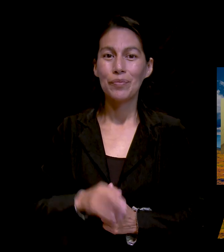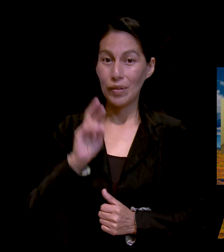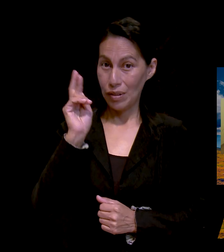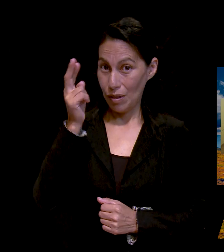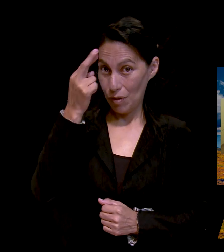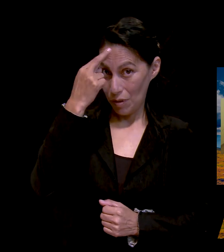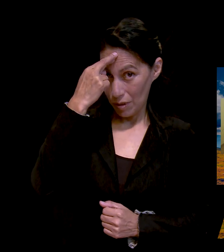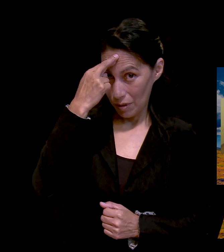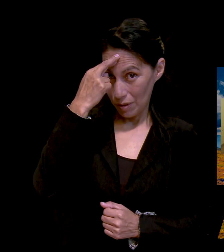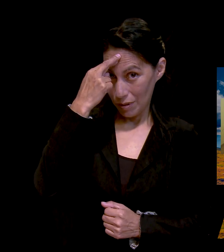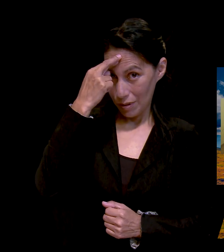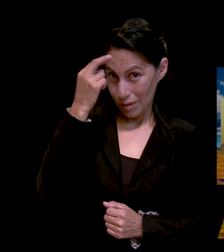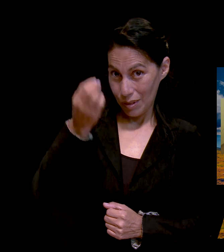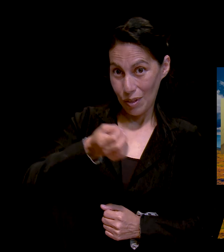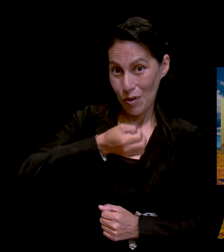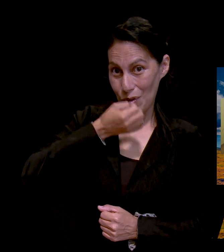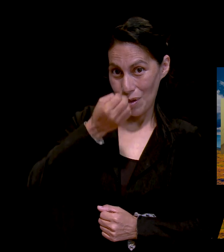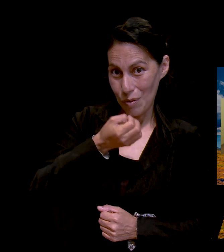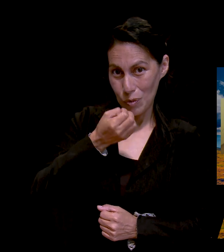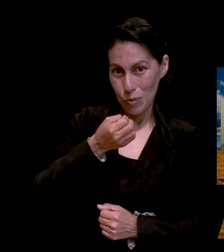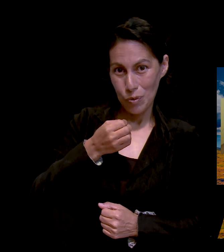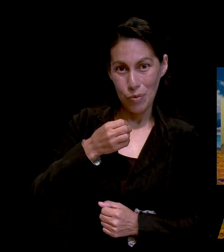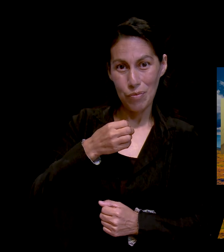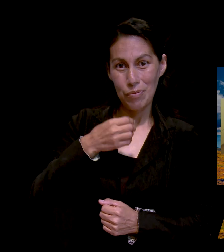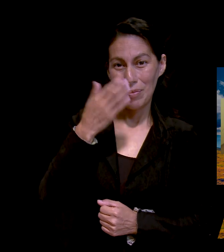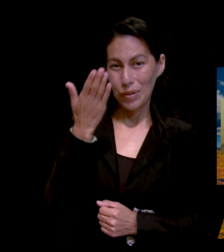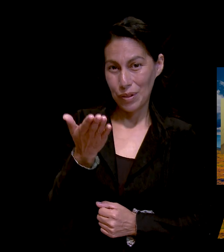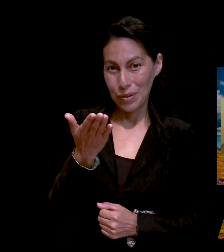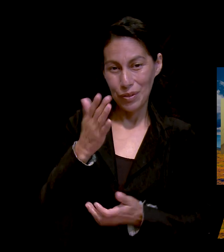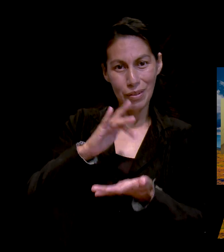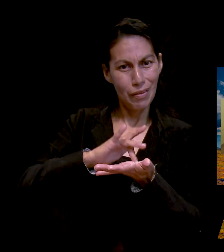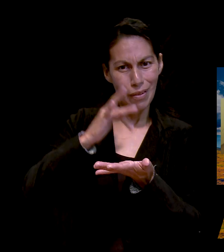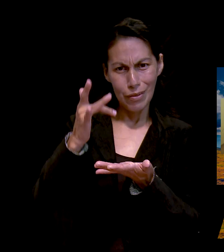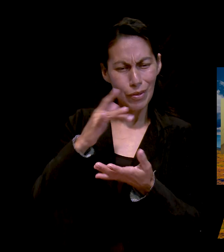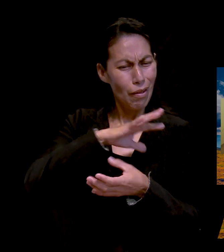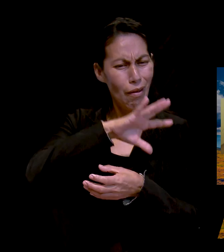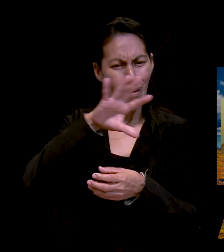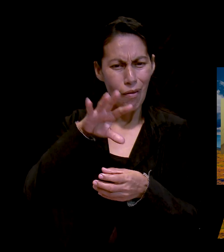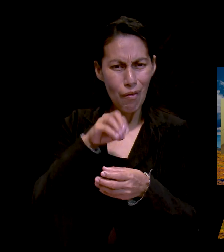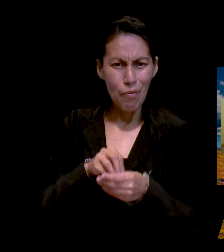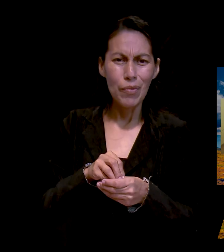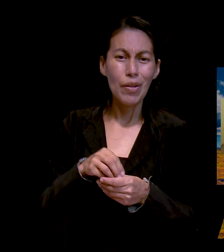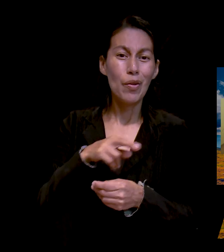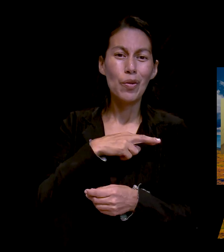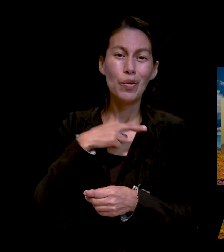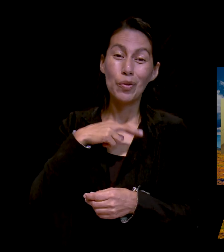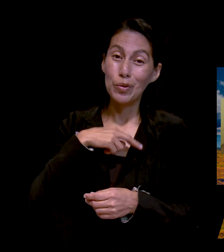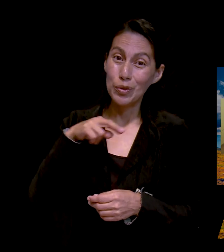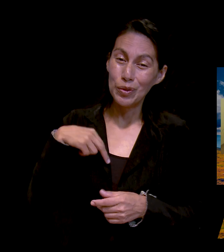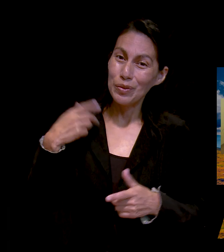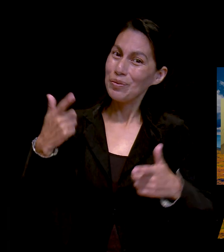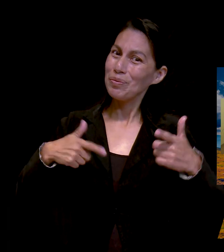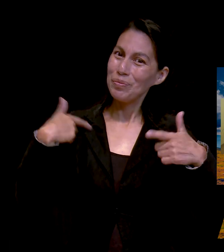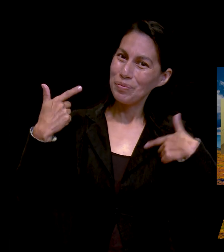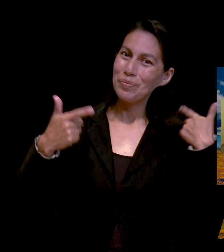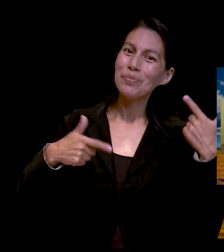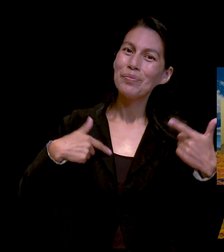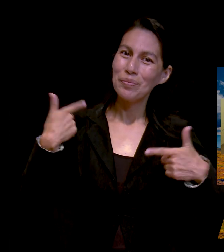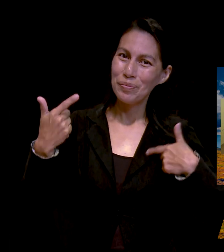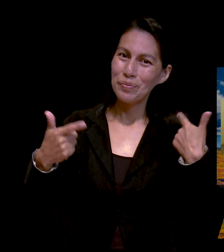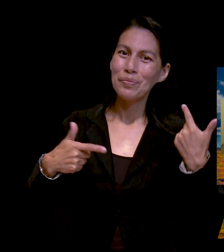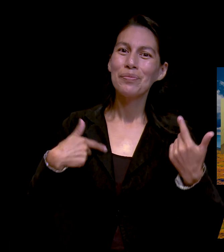por cada uno de sus peticiones y agradecimiento y nos gozamos de hacerlo porque estas